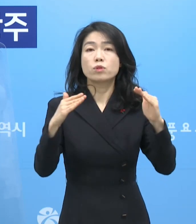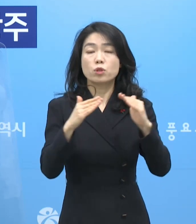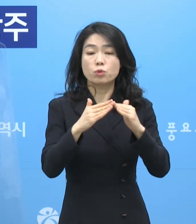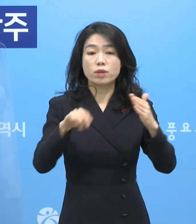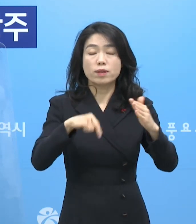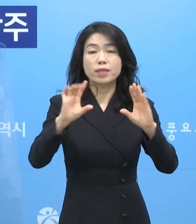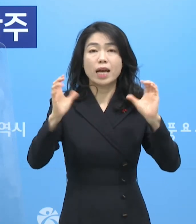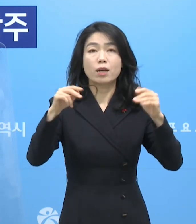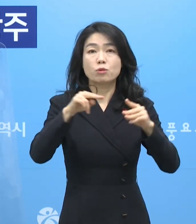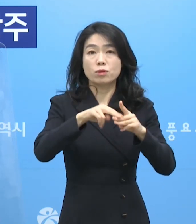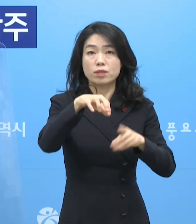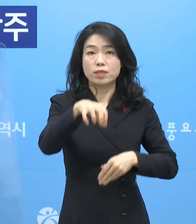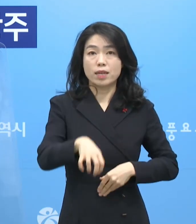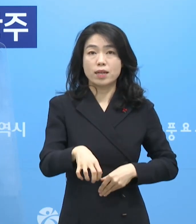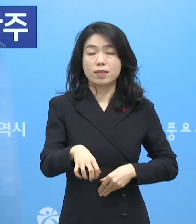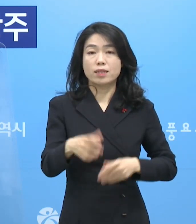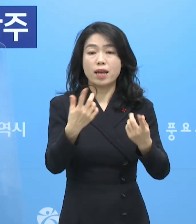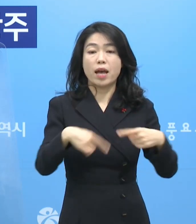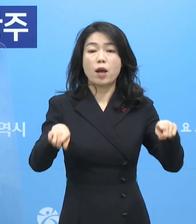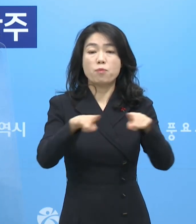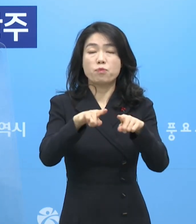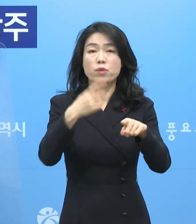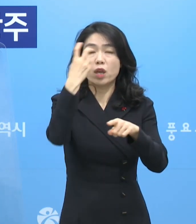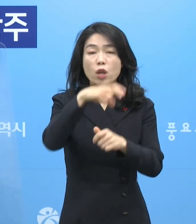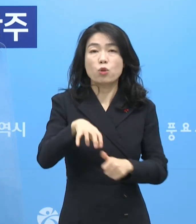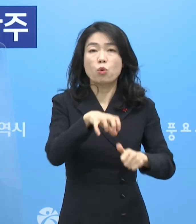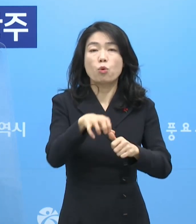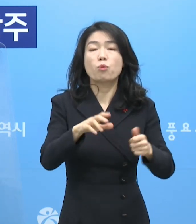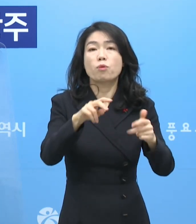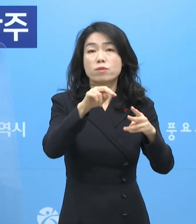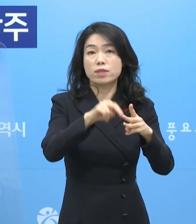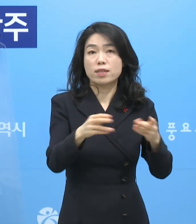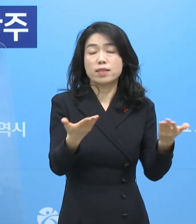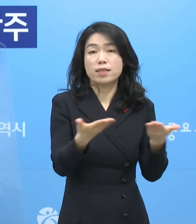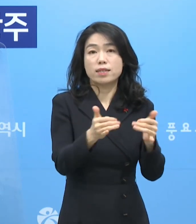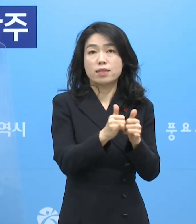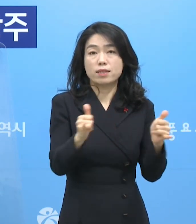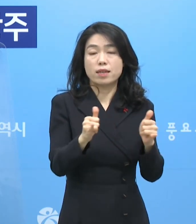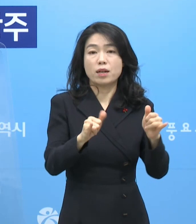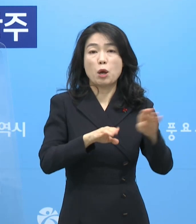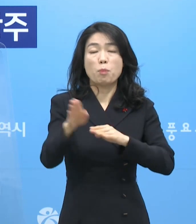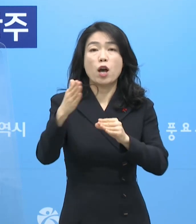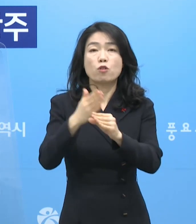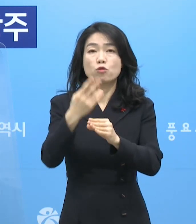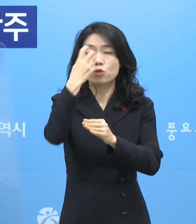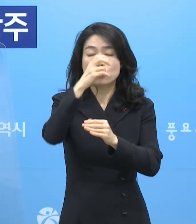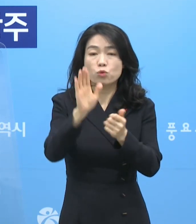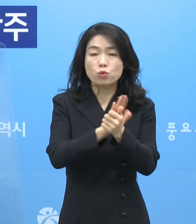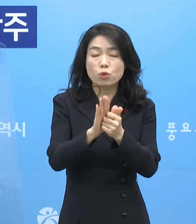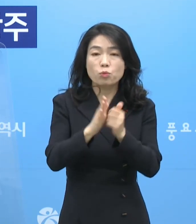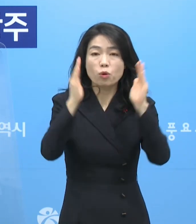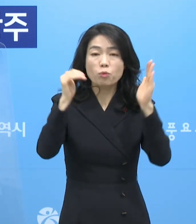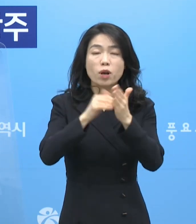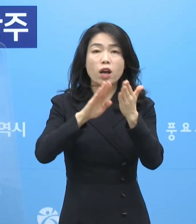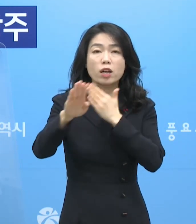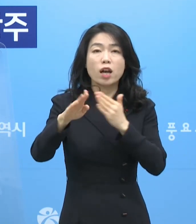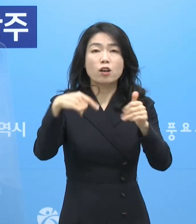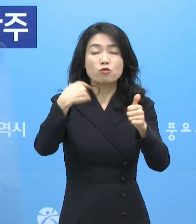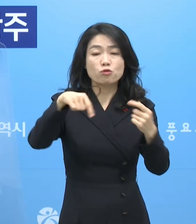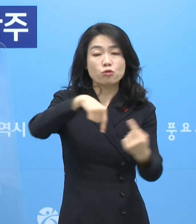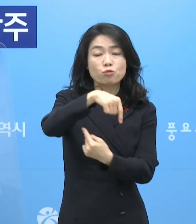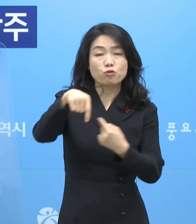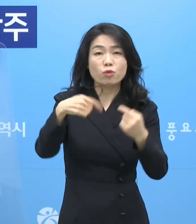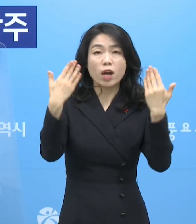지역아동센터, 다함께 돌봄센터의 종사자, 그리고 방학 중 돌봄, 방과후 수업을 운영하는